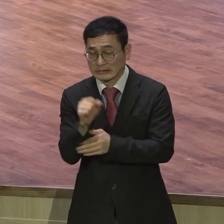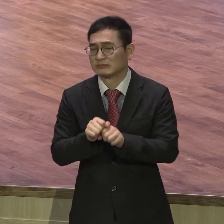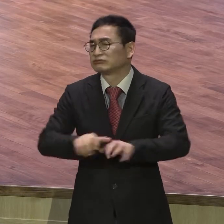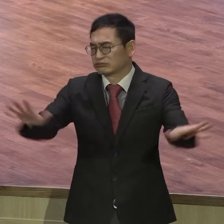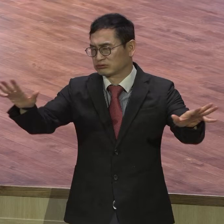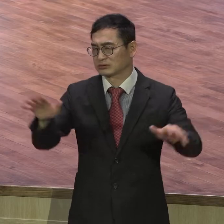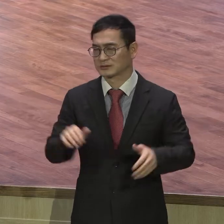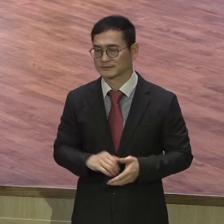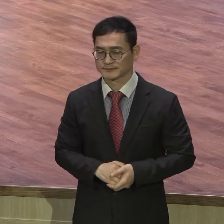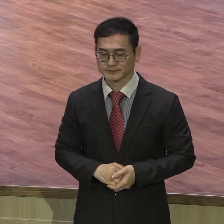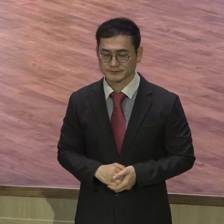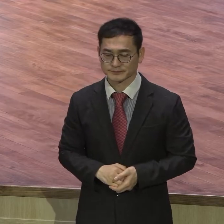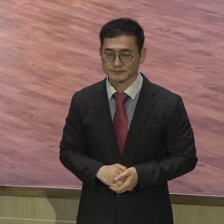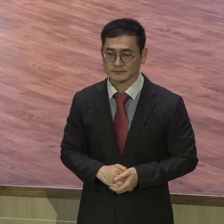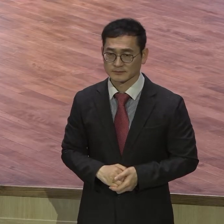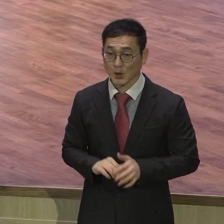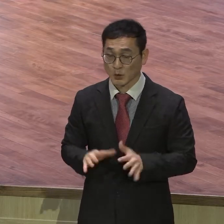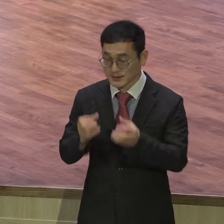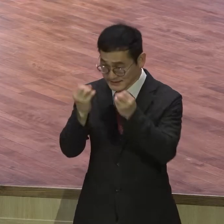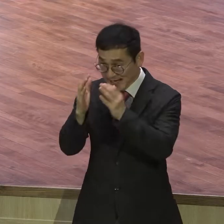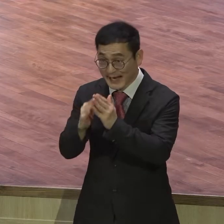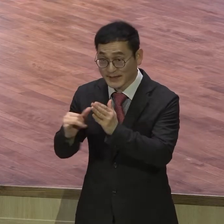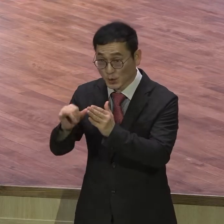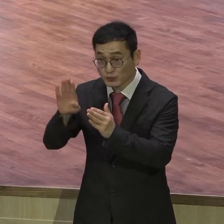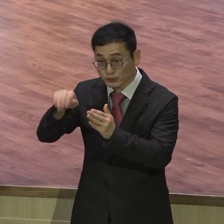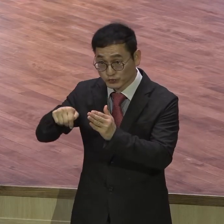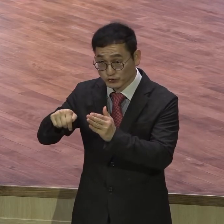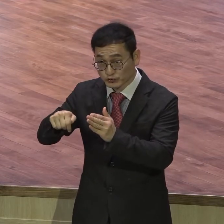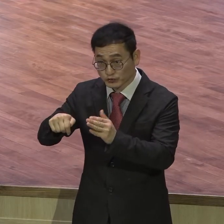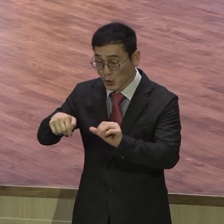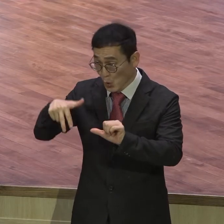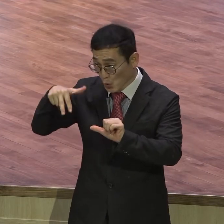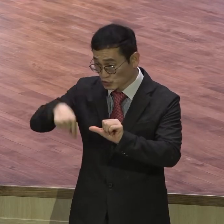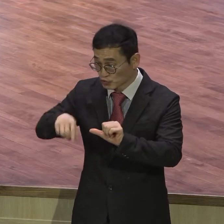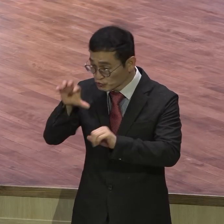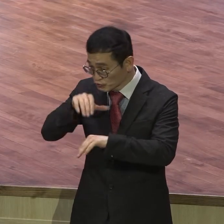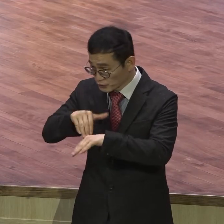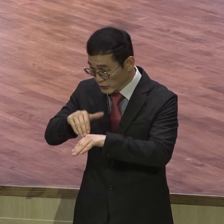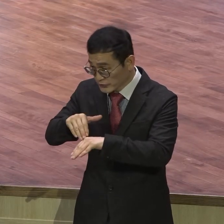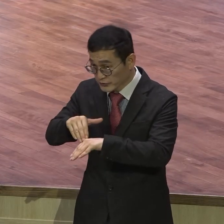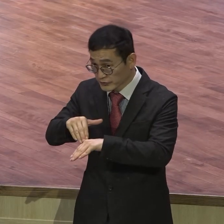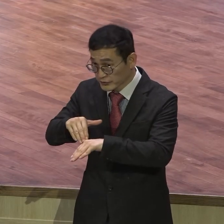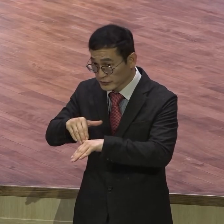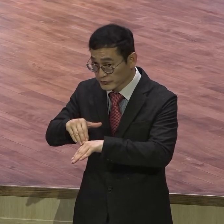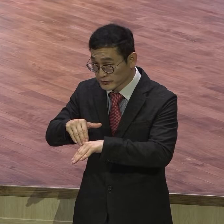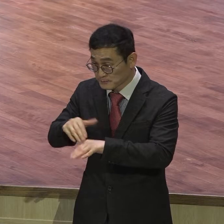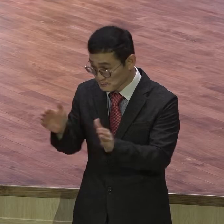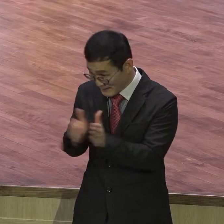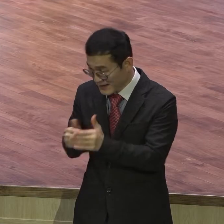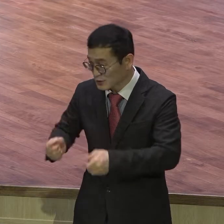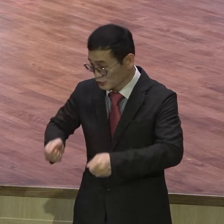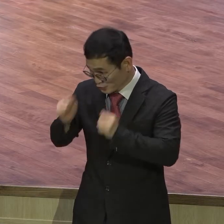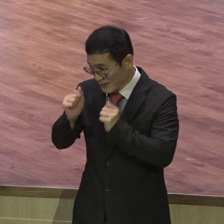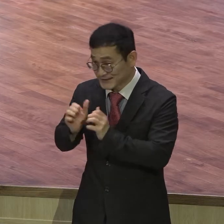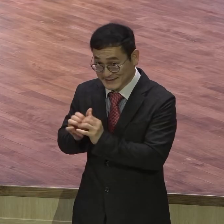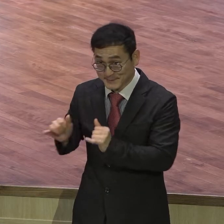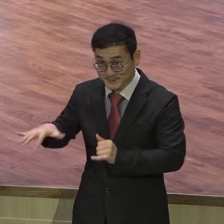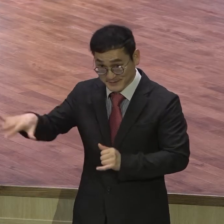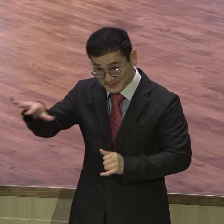새가족부 5주 훈련 받고 졸업을 하는 수료하는데 내가 저보고 인터뷰해달래서